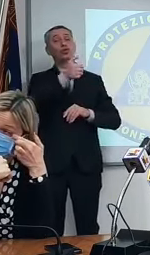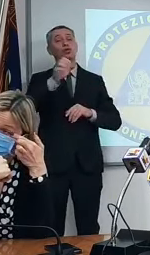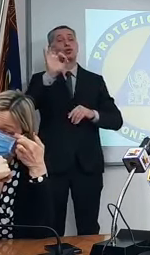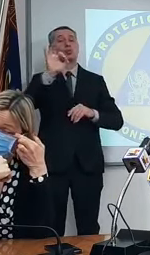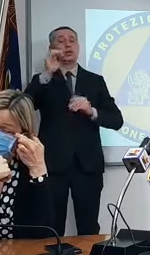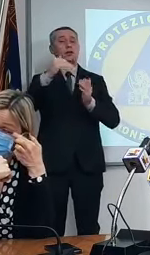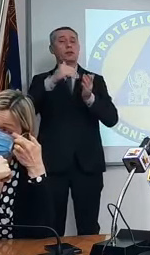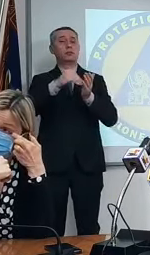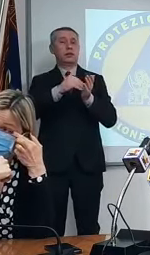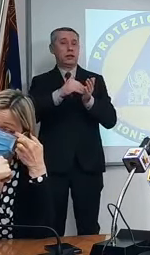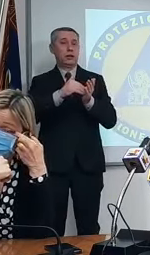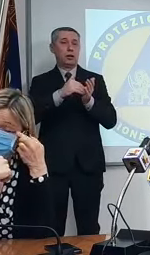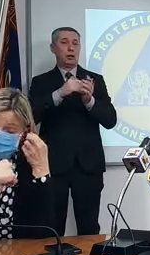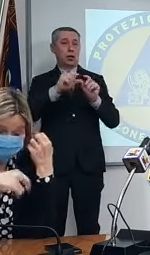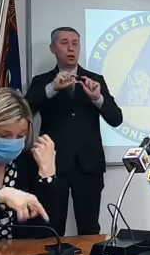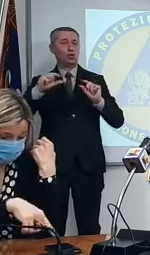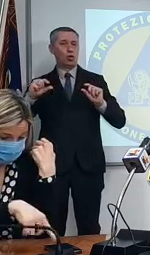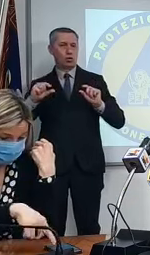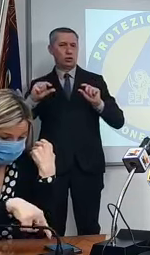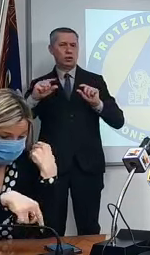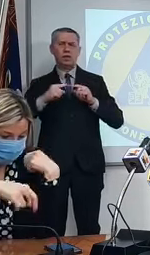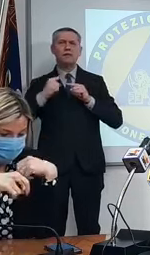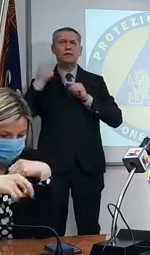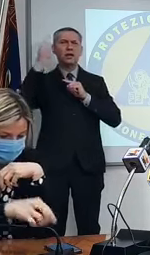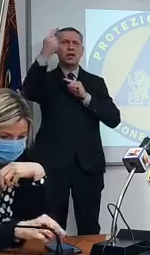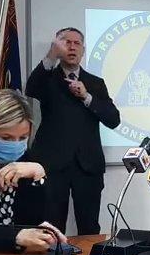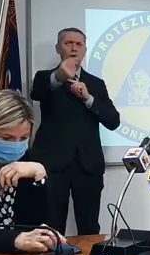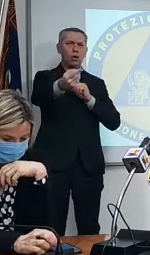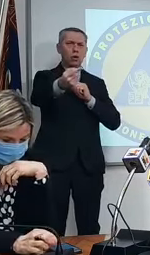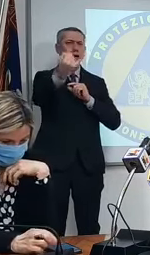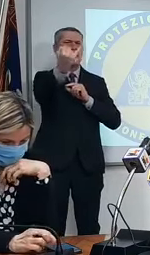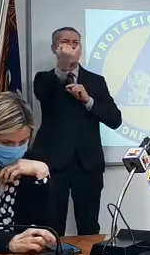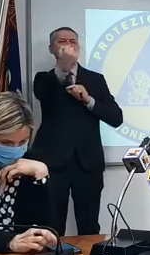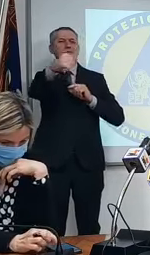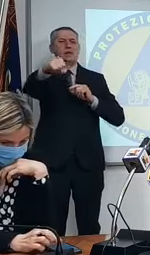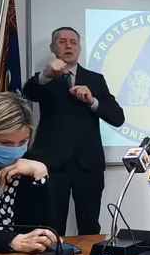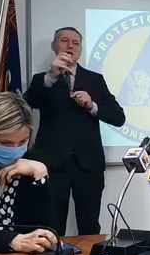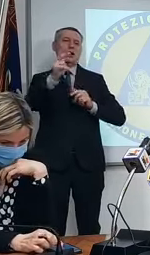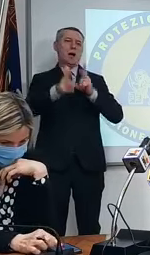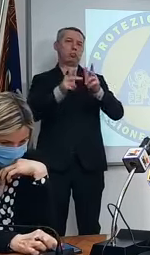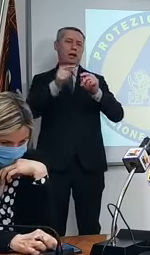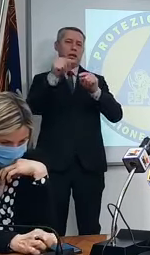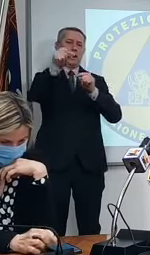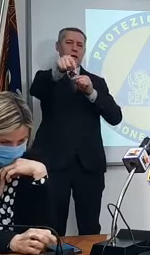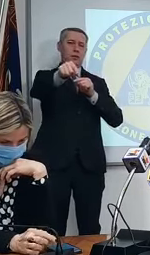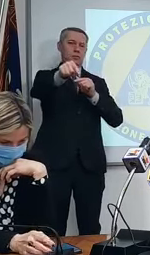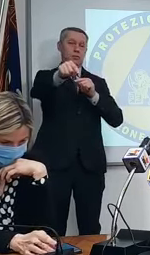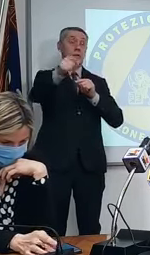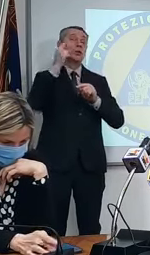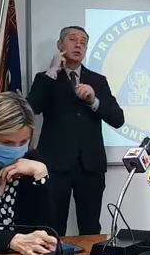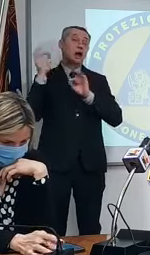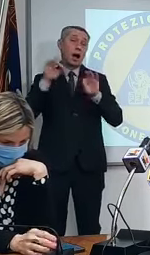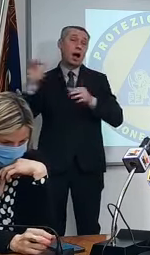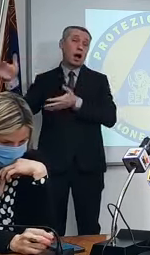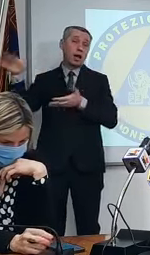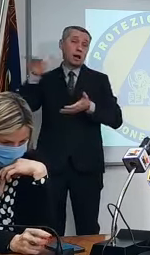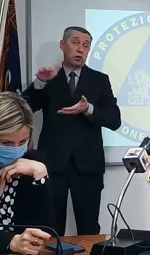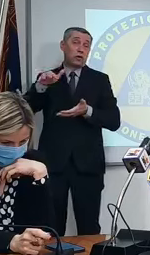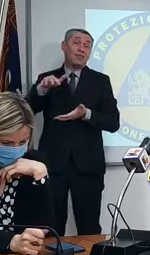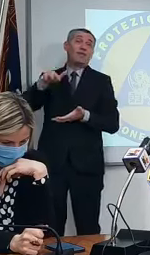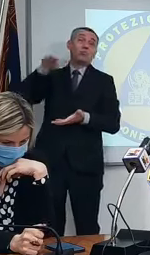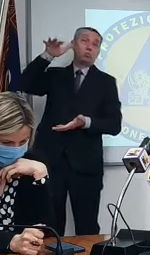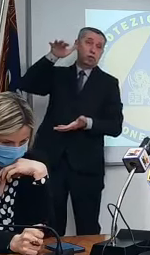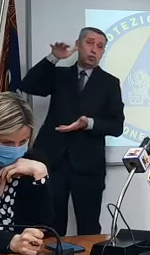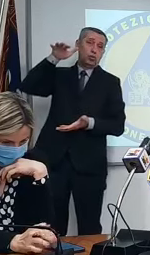dosi di vaccino fino a fine aprile. Se ne arrivasse di più vaccineremo con molta più